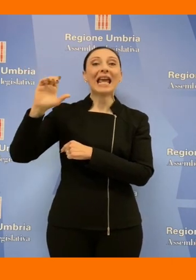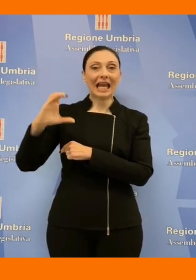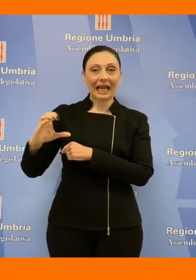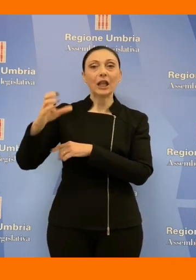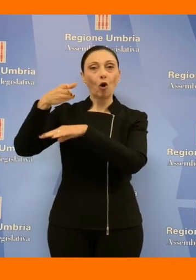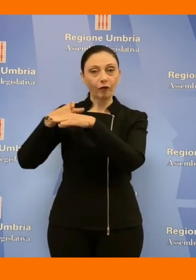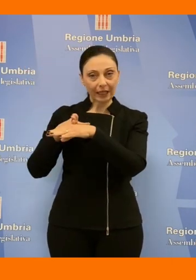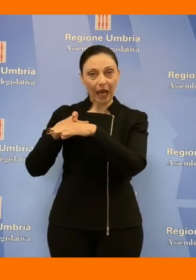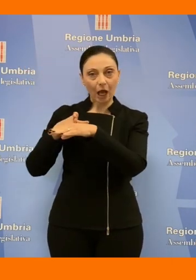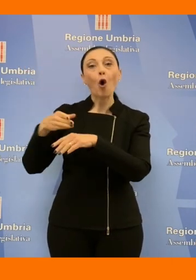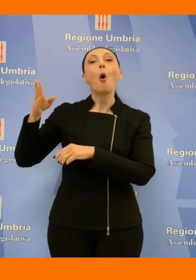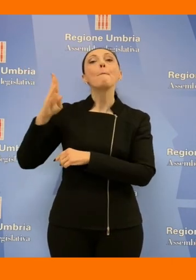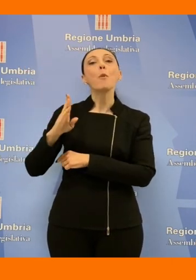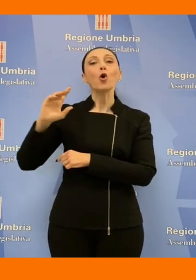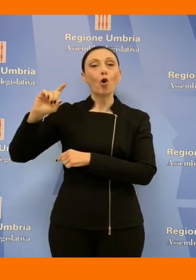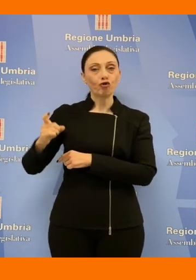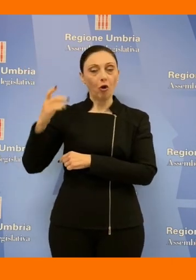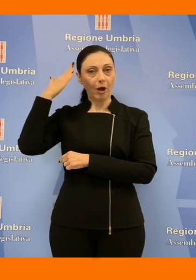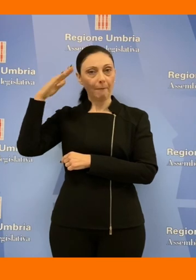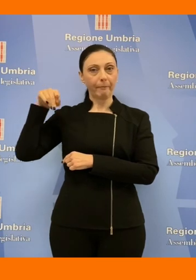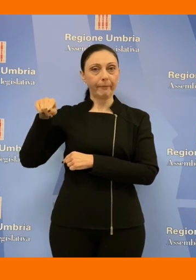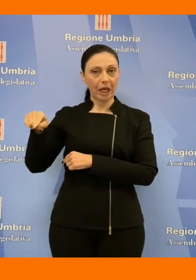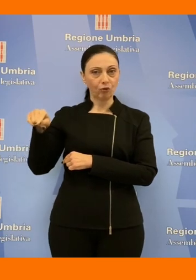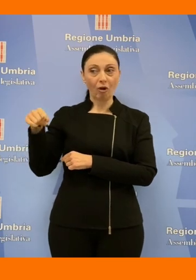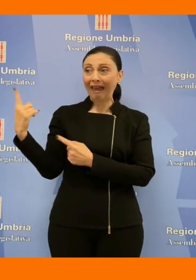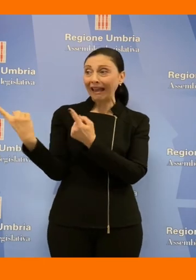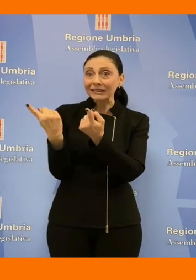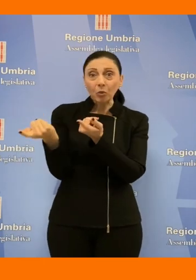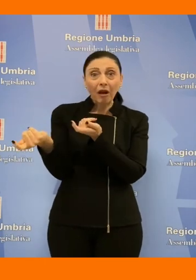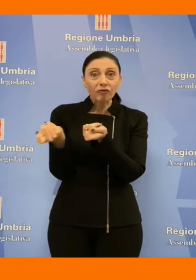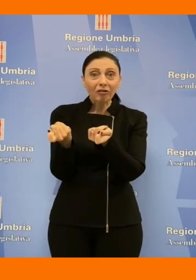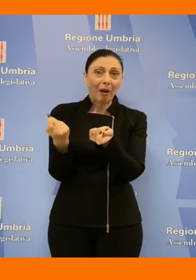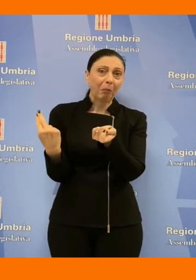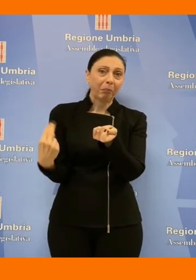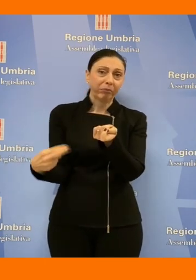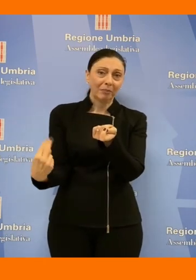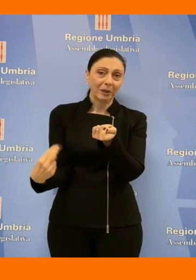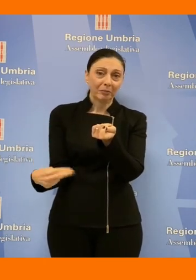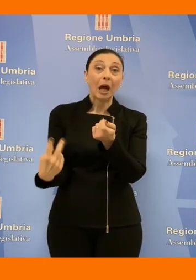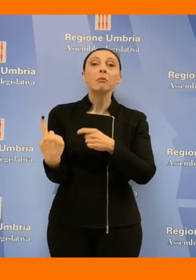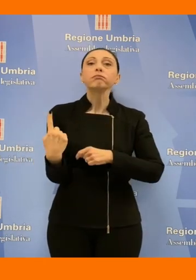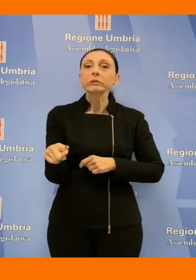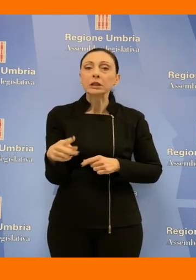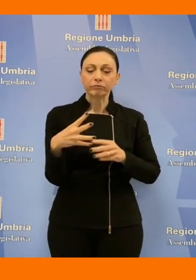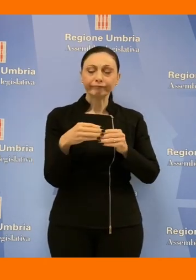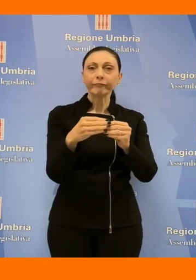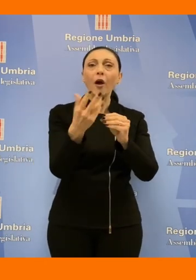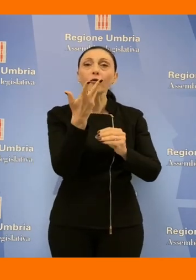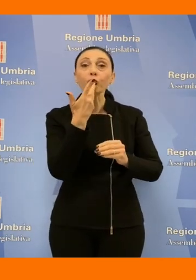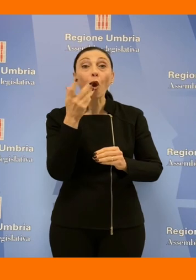Giglione qui nel Perugino. Situazioni diciamo diventate ormai ingestibili e questa è un'opera non solo che vuole l'Europa ma soprattutto